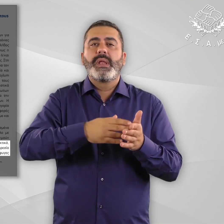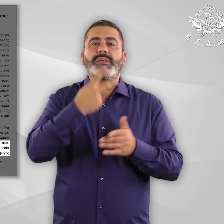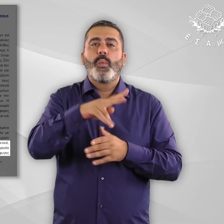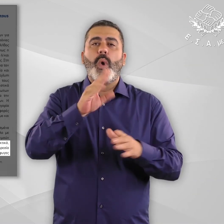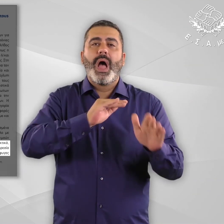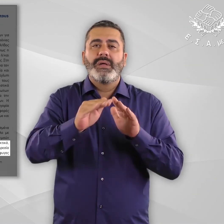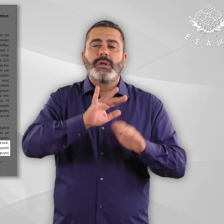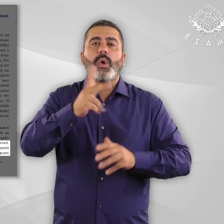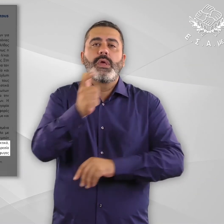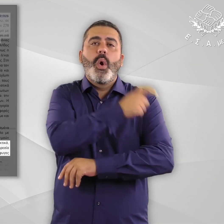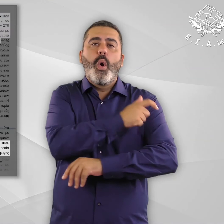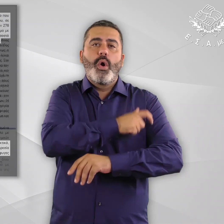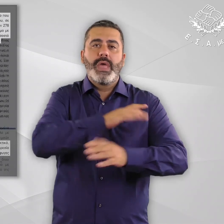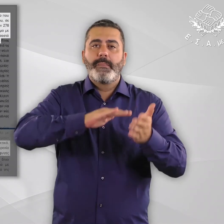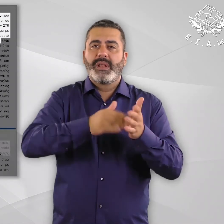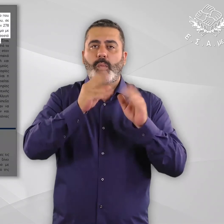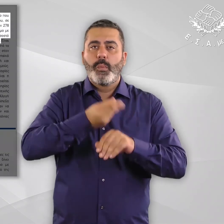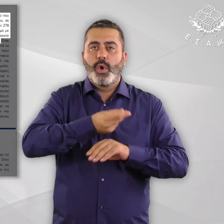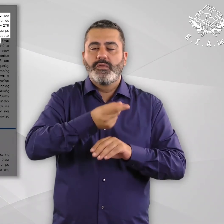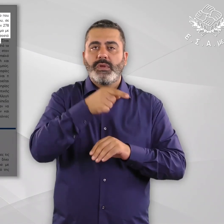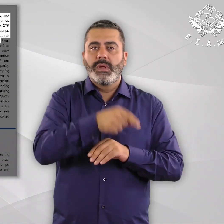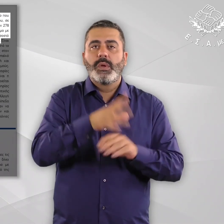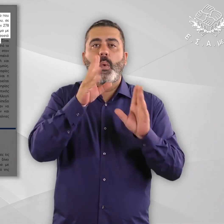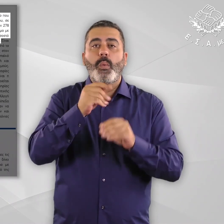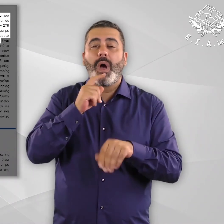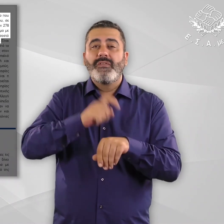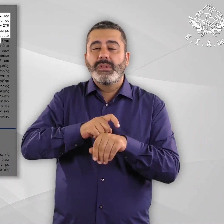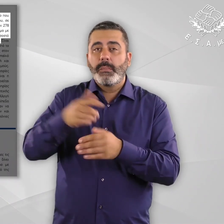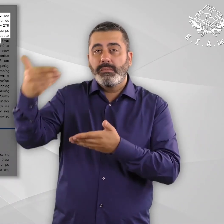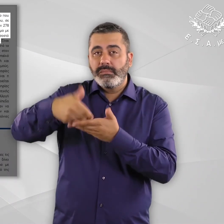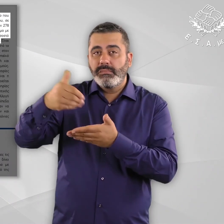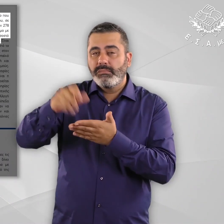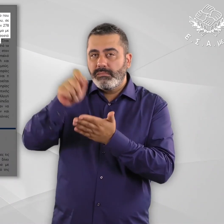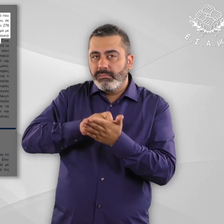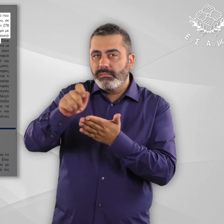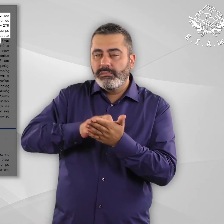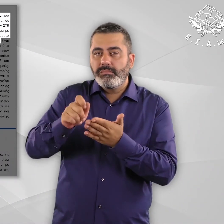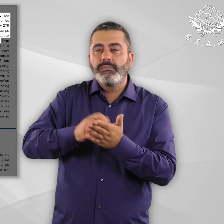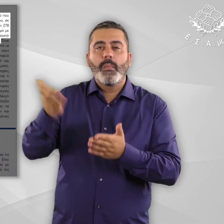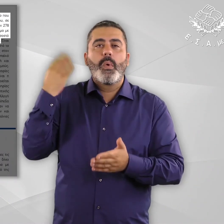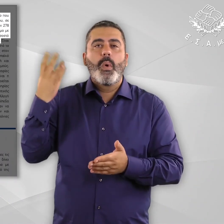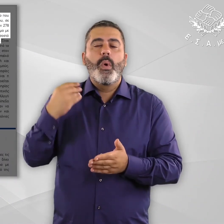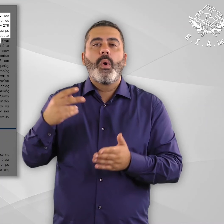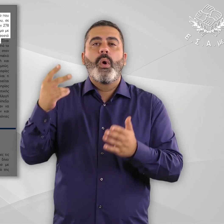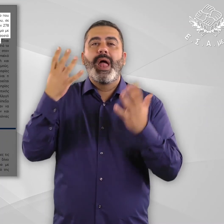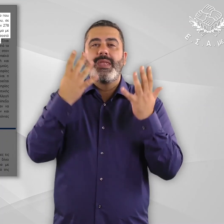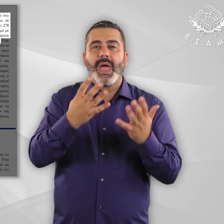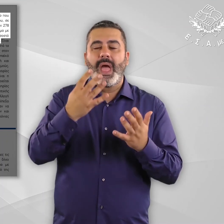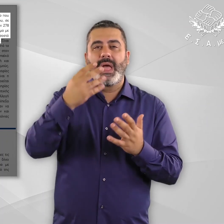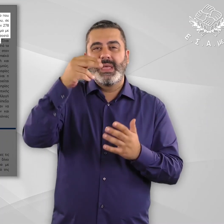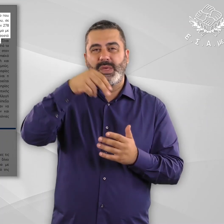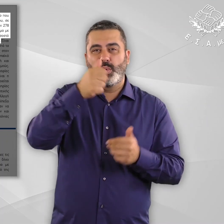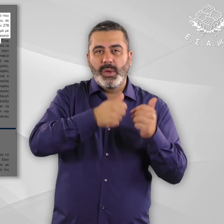Αρμοστία του ΟΗΕ για τους πρόσφυγες σχετικά με τη διαδικασία προκαταγραφής ετούντων ασύλου που έλαβε χώρα το διάστημα 9